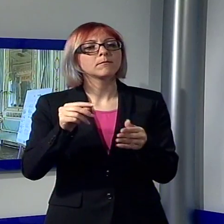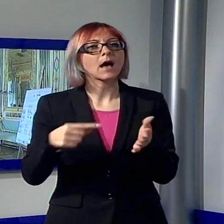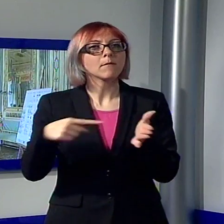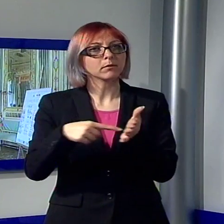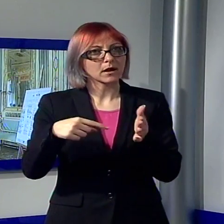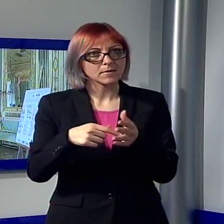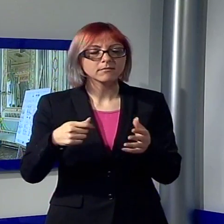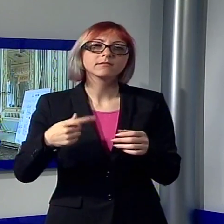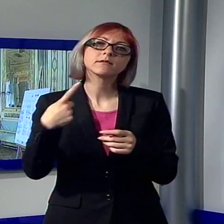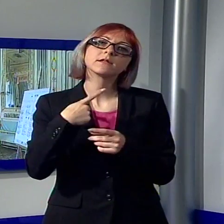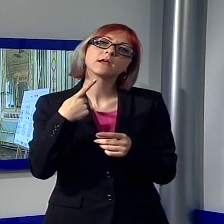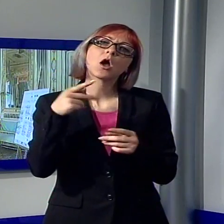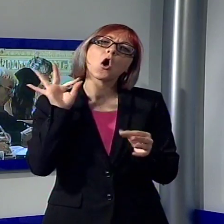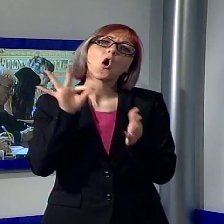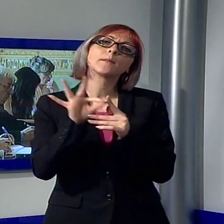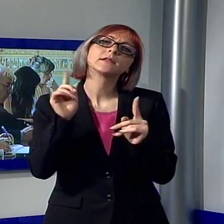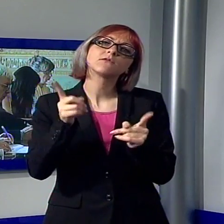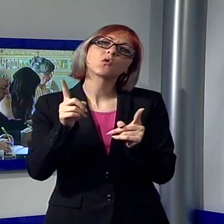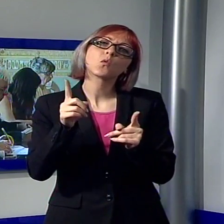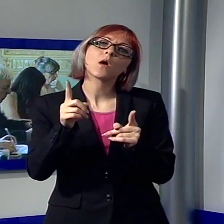del teatro è quello di bissare i numeri dello scorso anno.